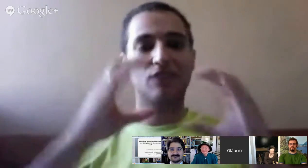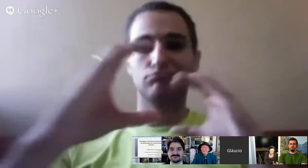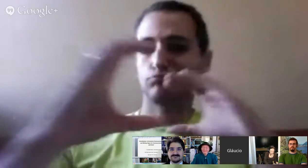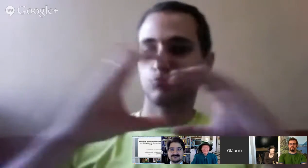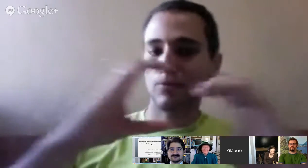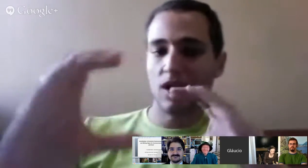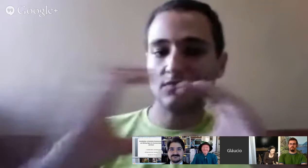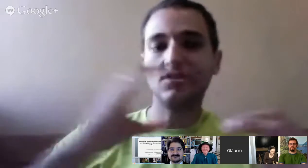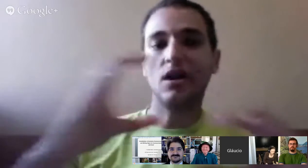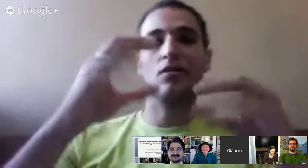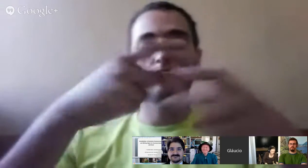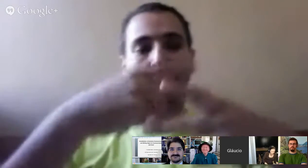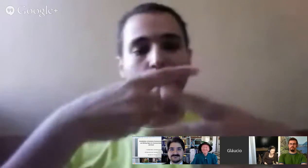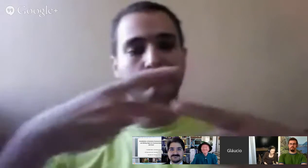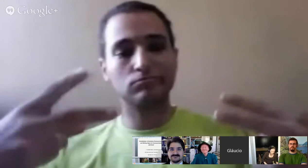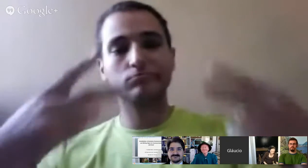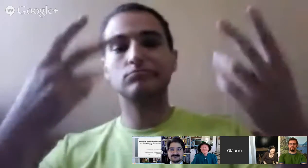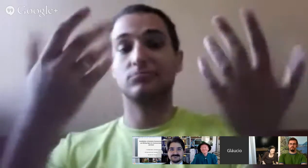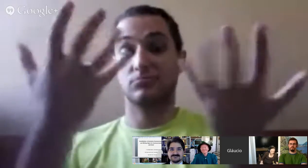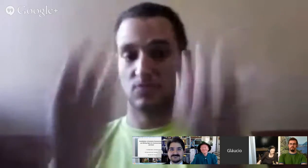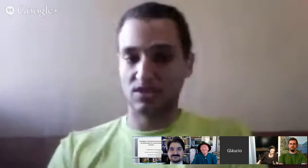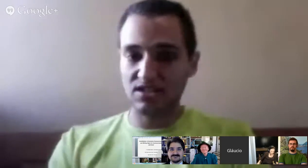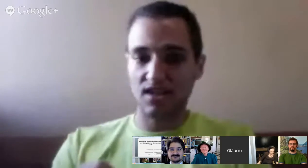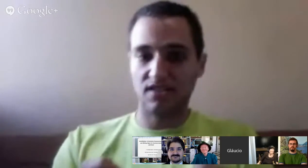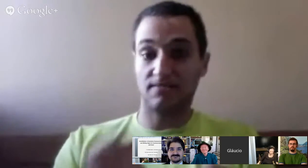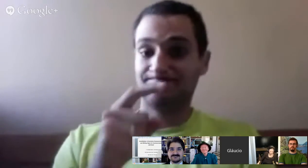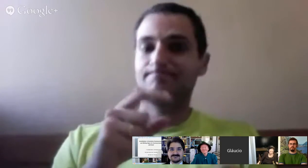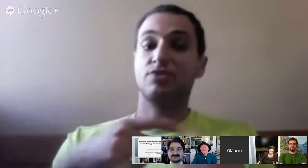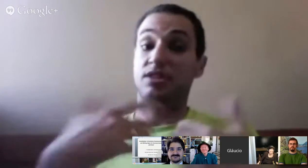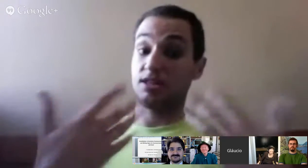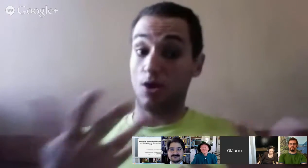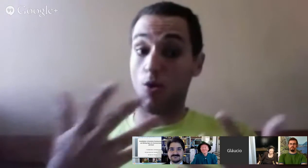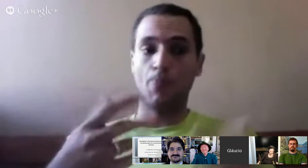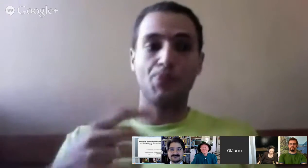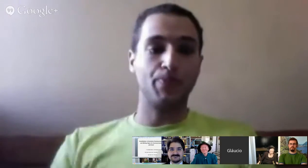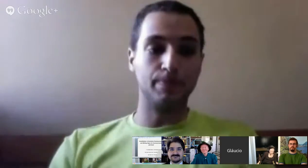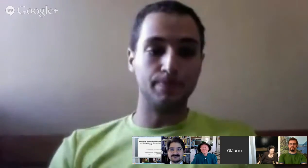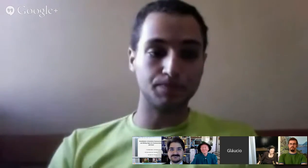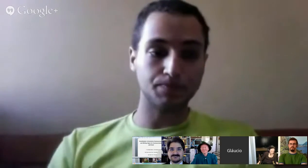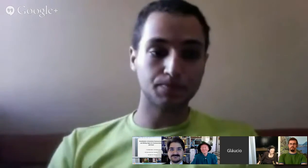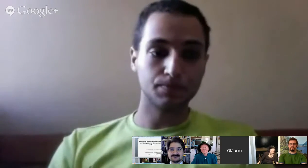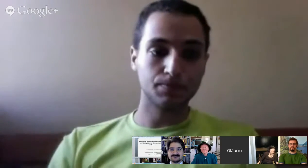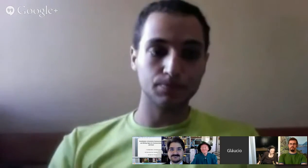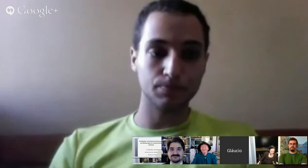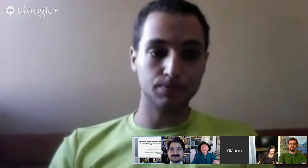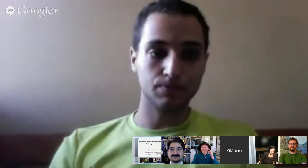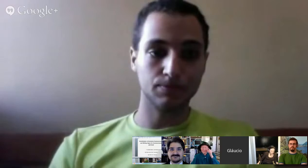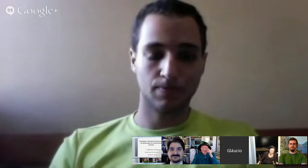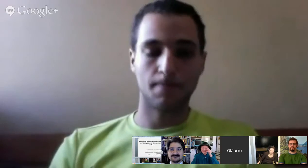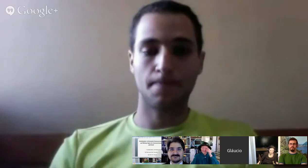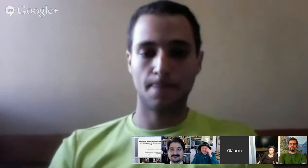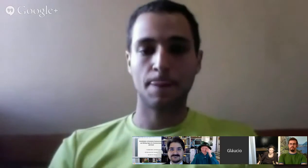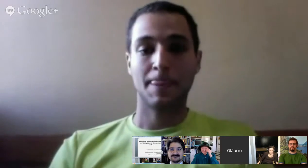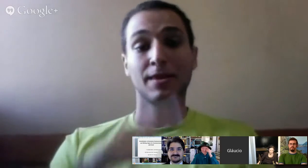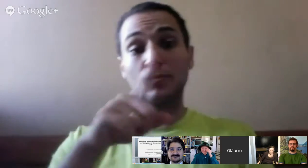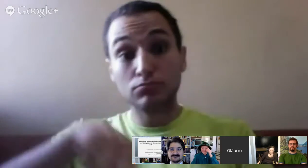estima, que envolve autoestima, confiança, conquista, aceitação e a realização pessoal